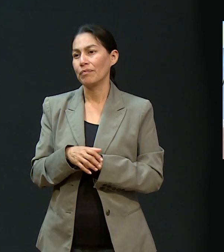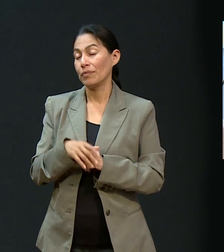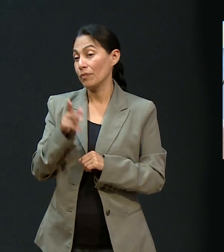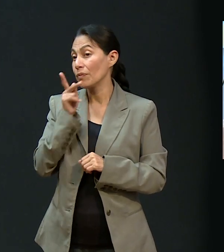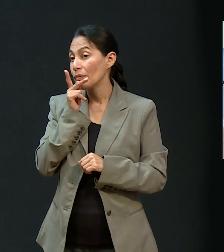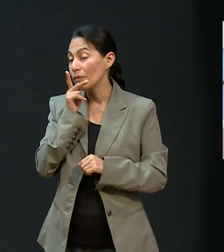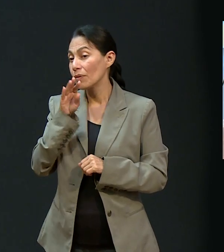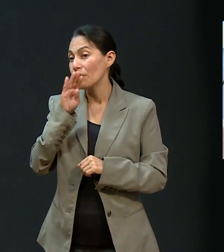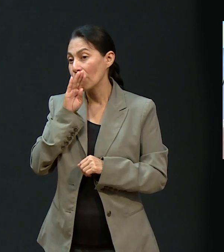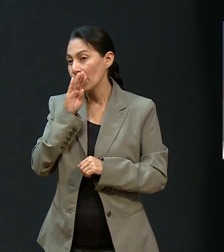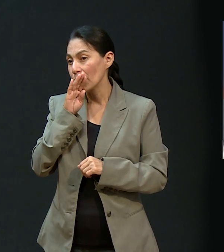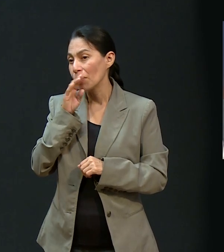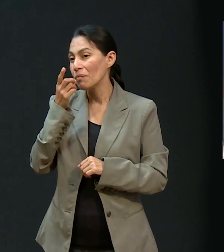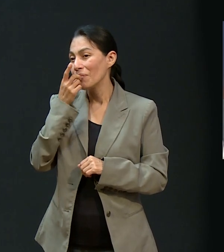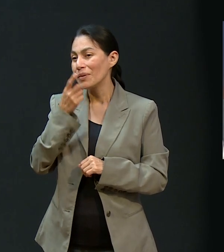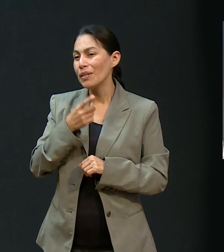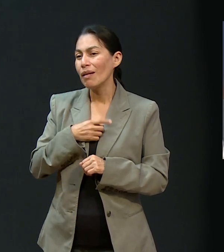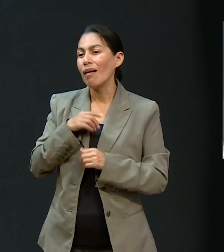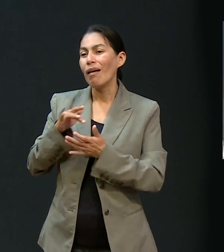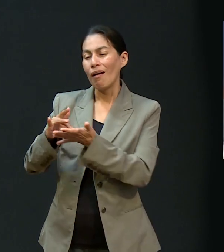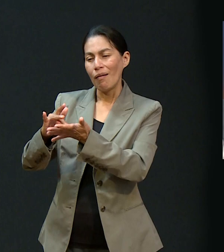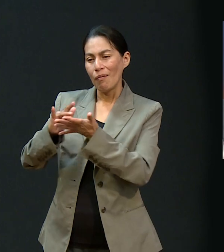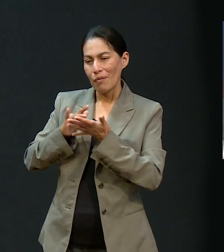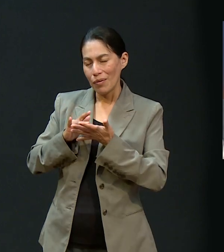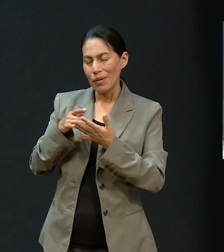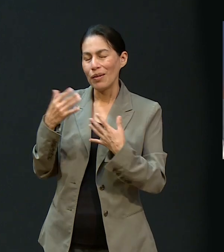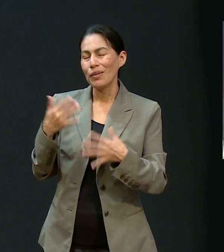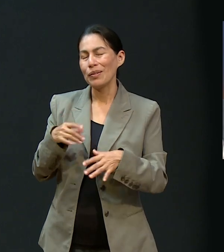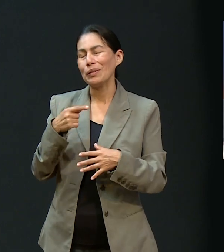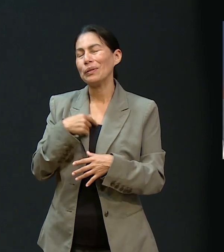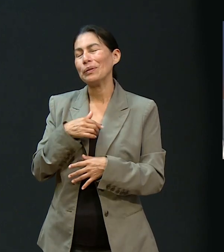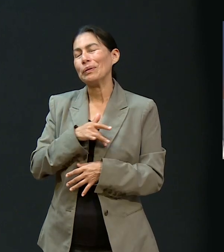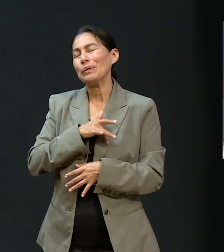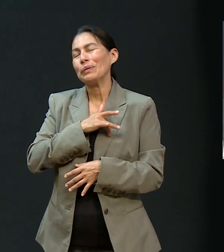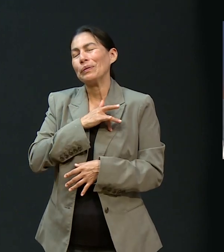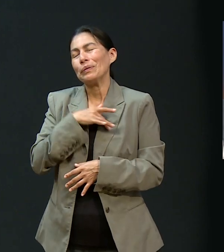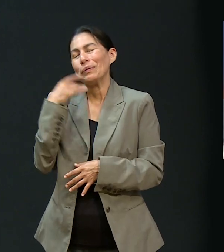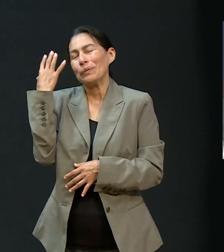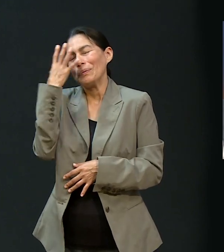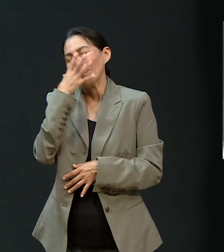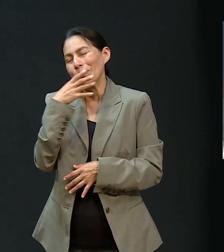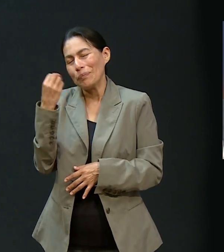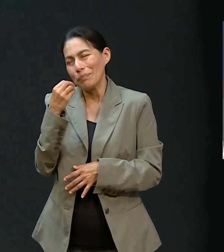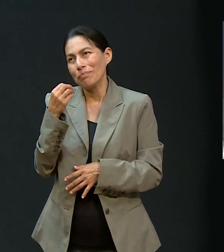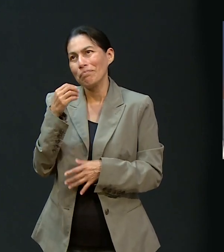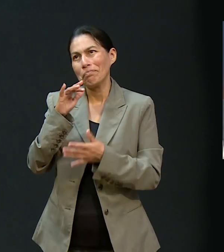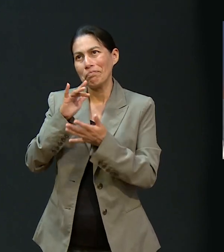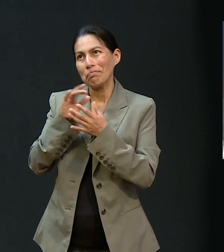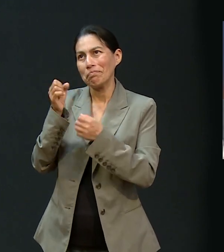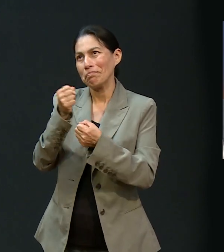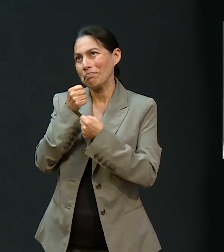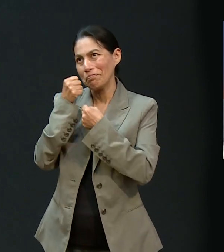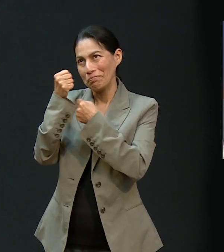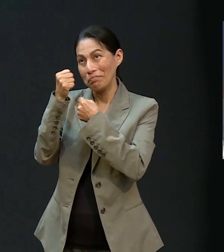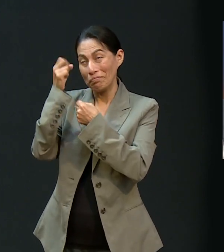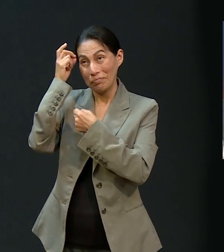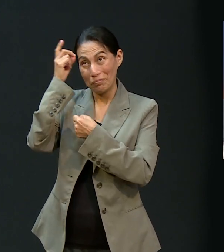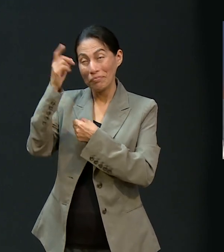adelante, nosotros te apoyamos. Y esa fue la mejor confirmación que yo pude tener.